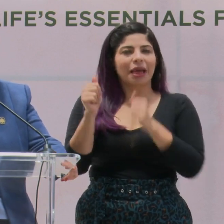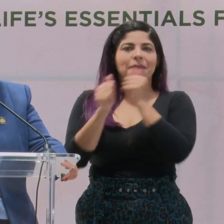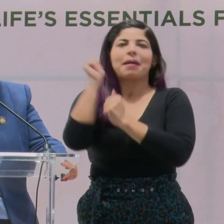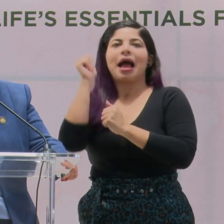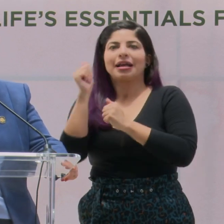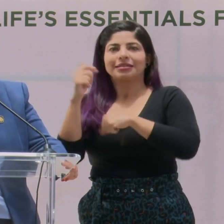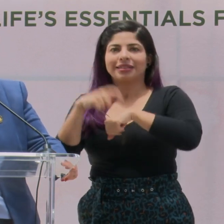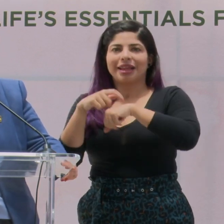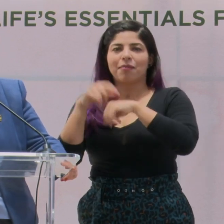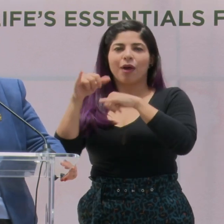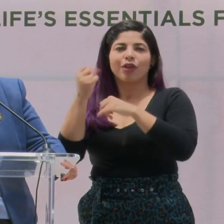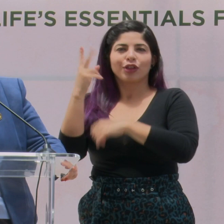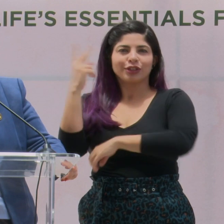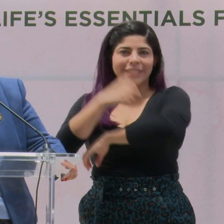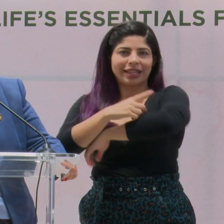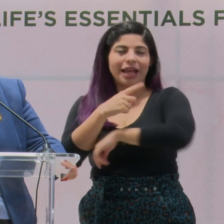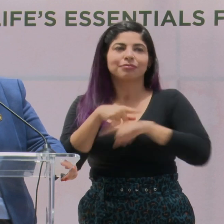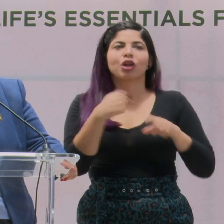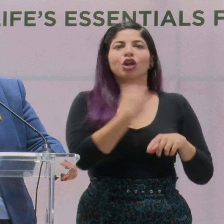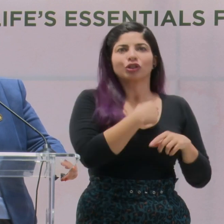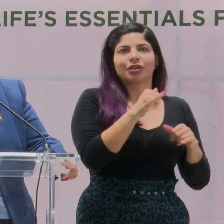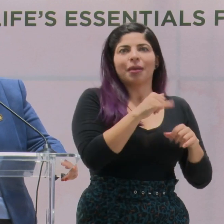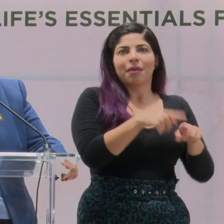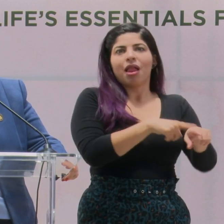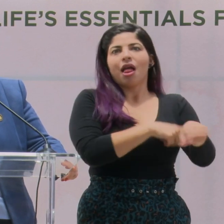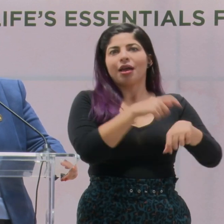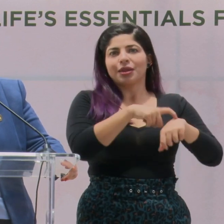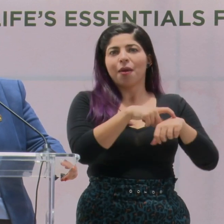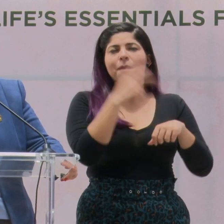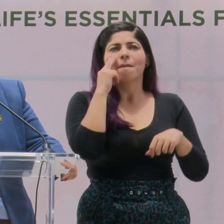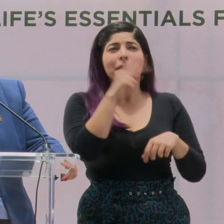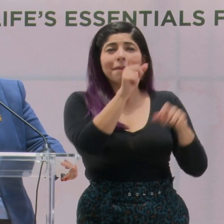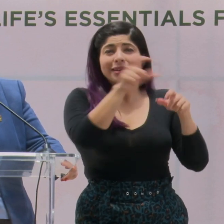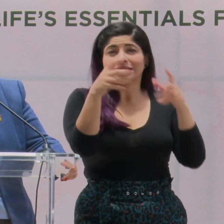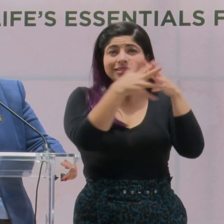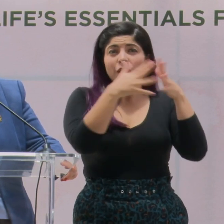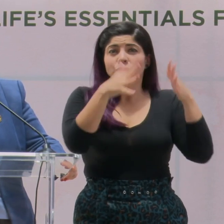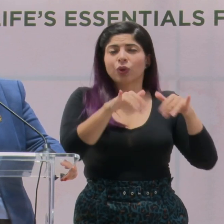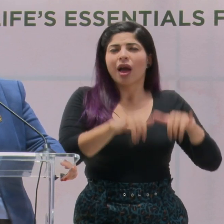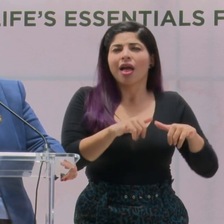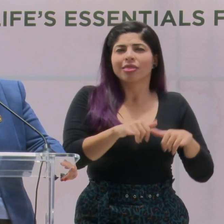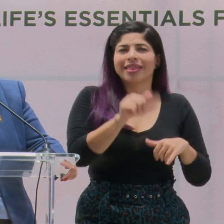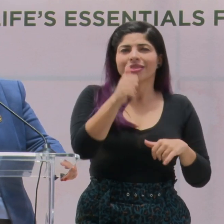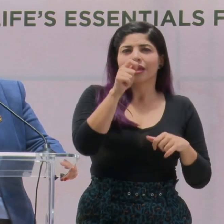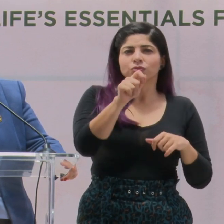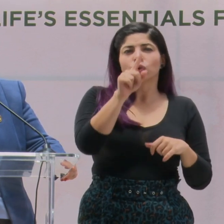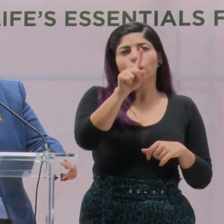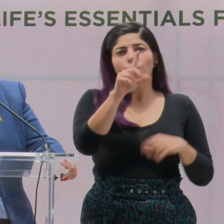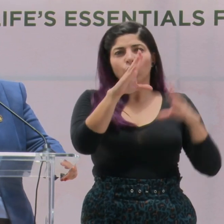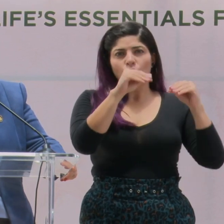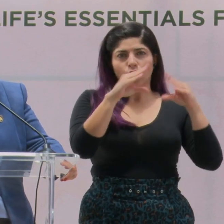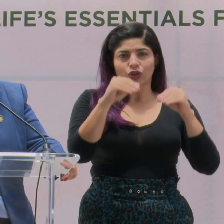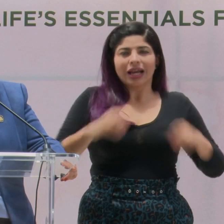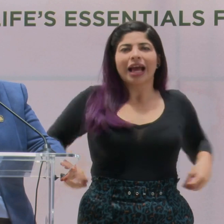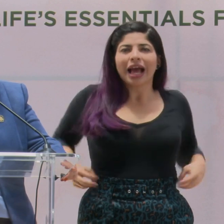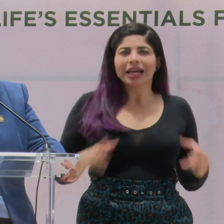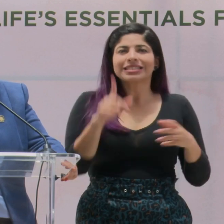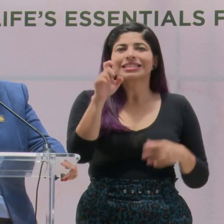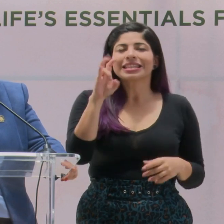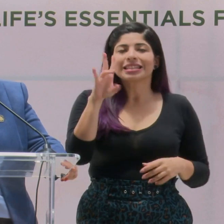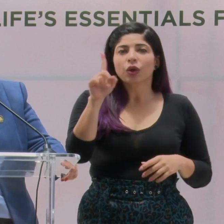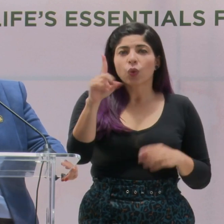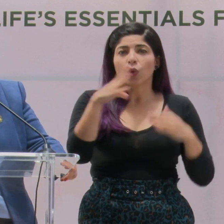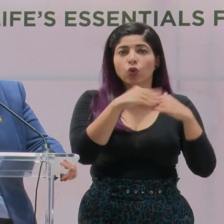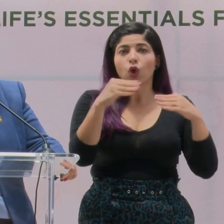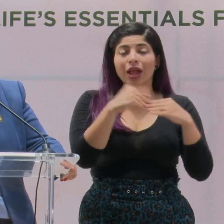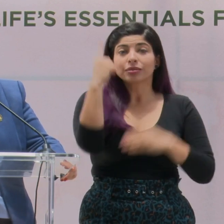promedio de 12. Vemos cómo los estadounidenses se quedan 10.1 noches en promedio, gastan 171